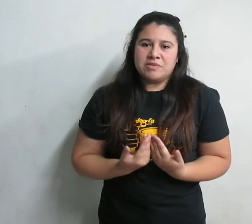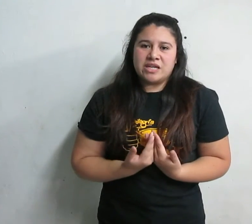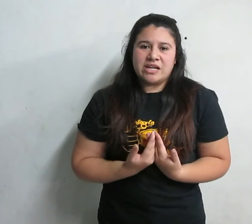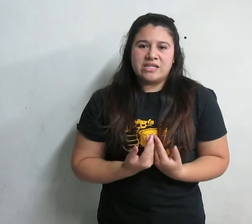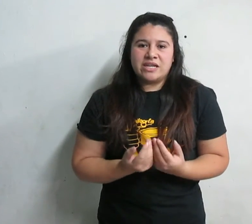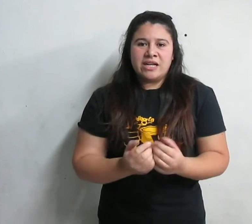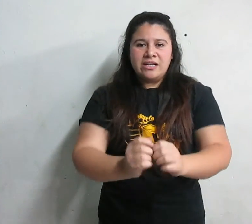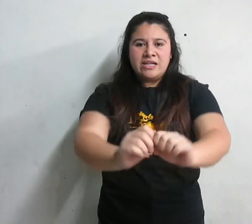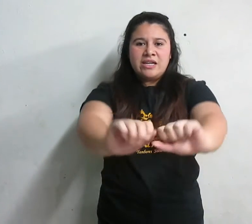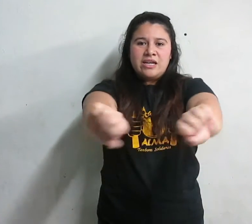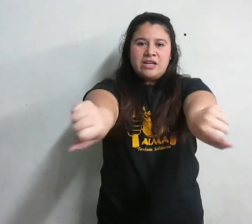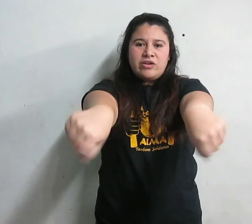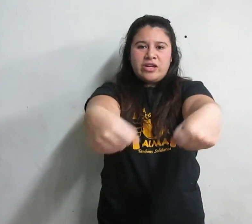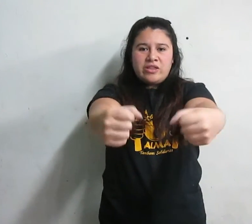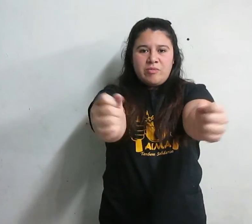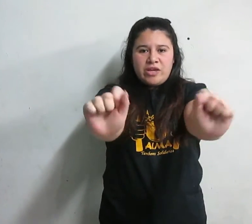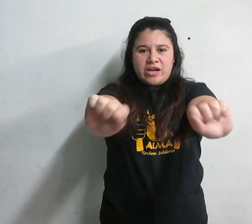a realizar los giros de muñeca,